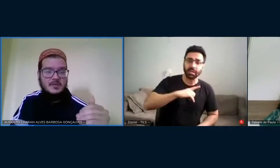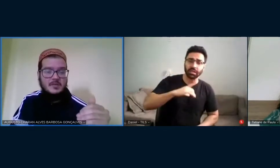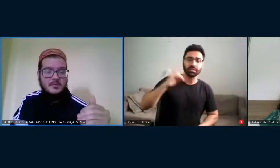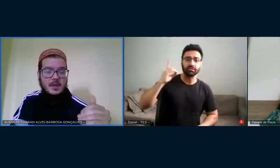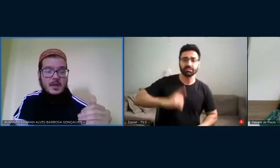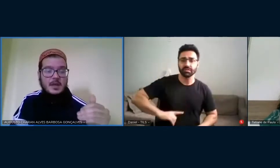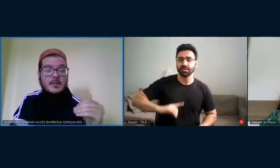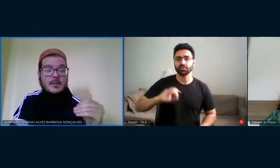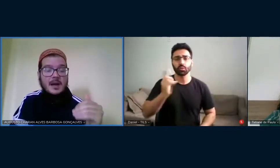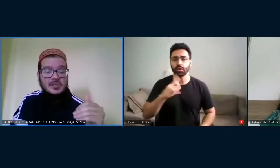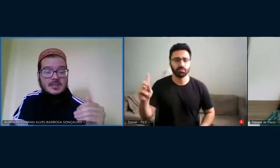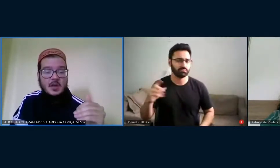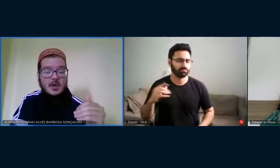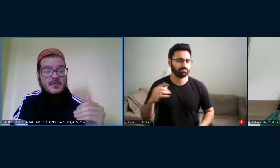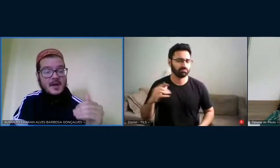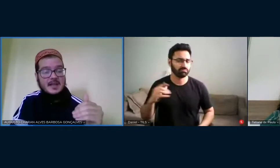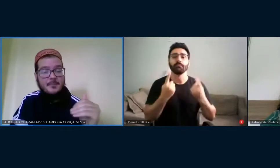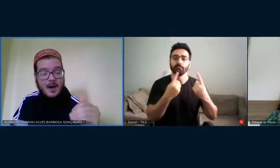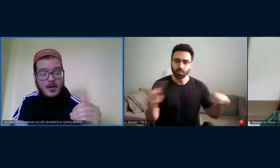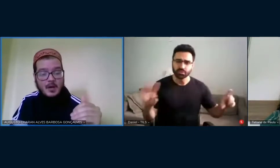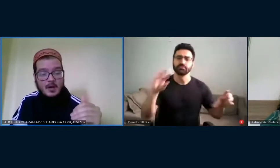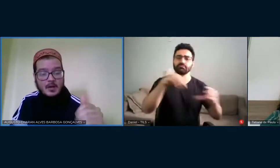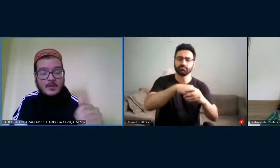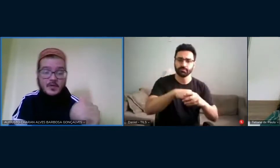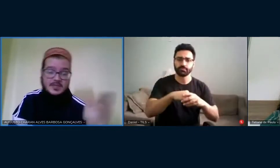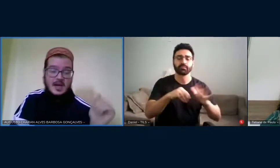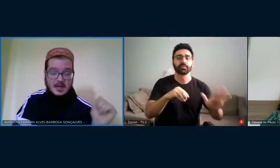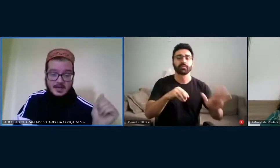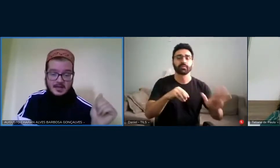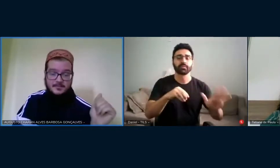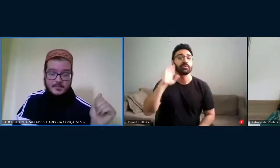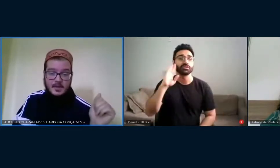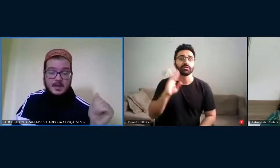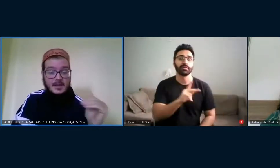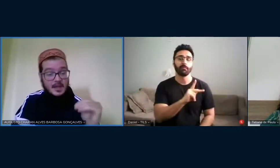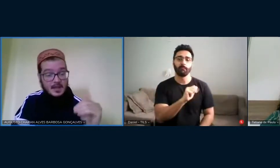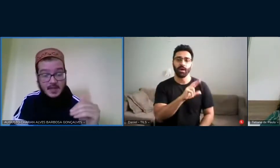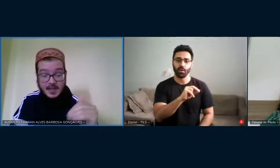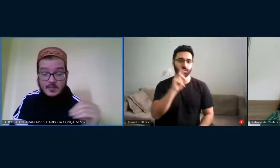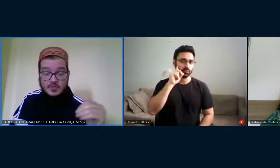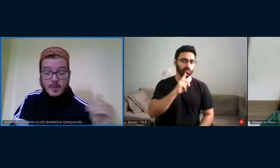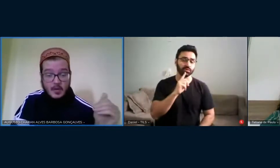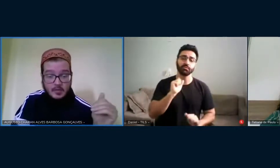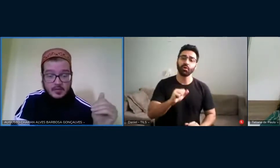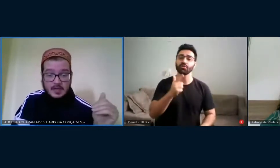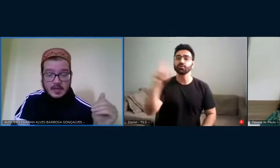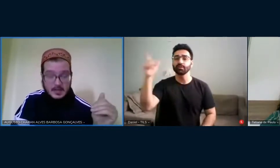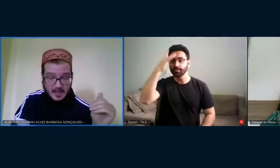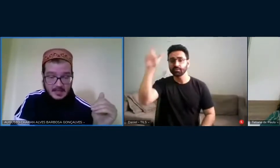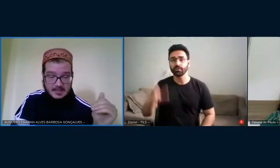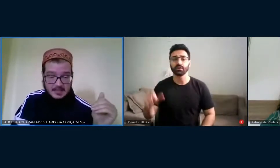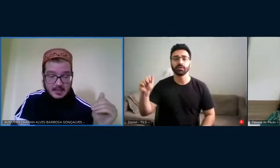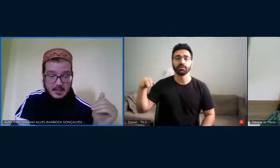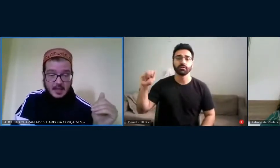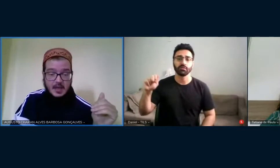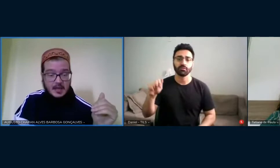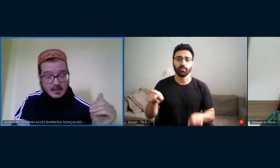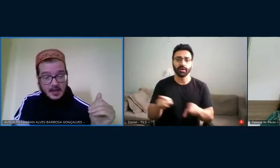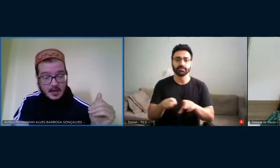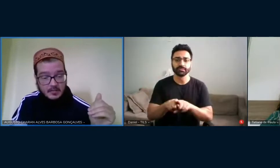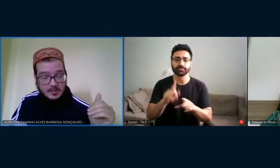defectivo. Imagine se ao invés da Paula fosse a Ana. Teríamos uma outra tese.